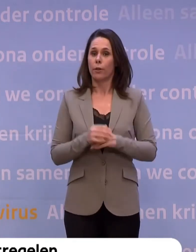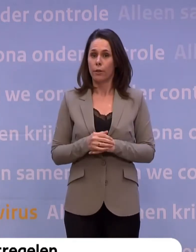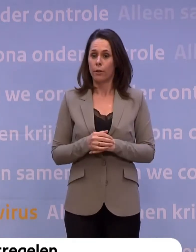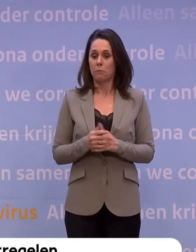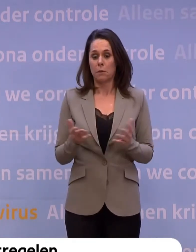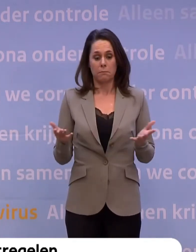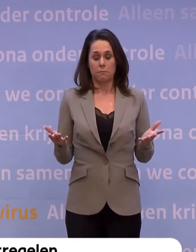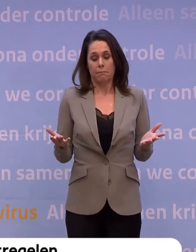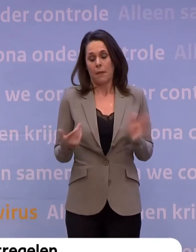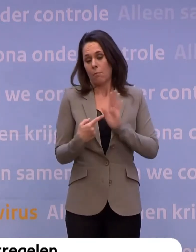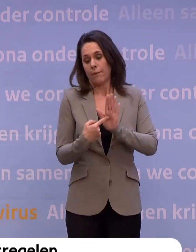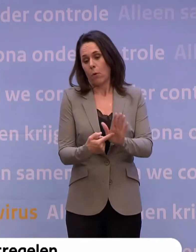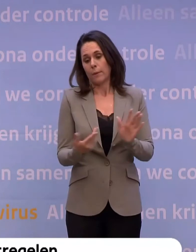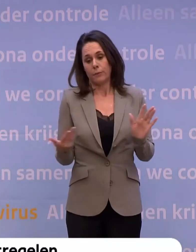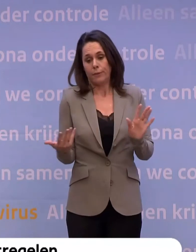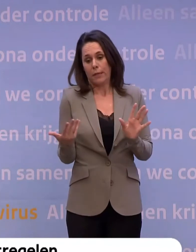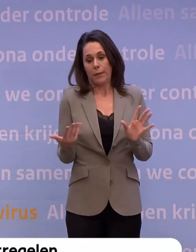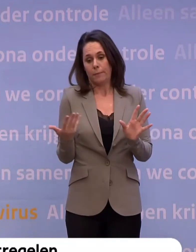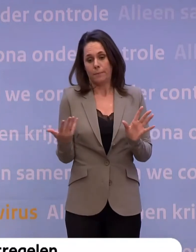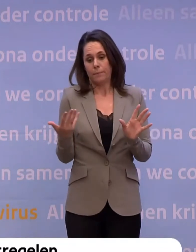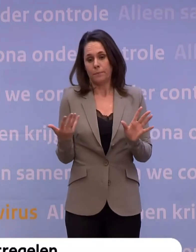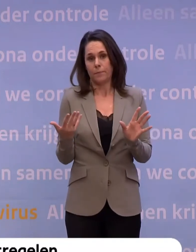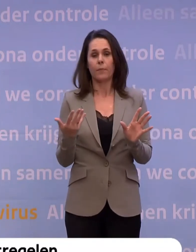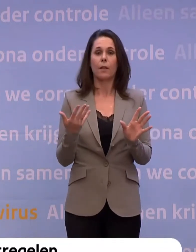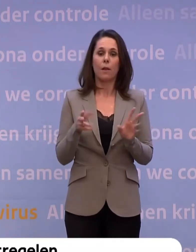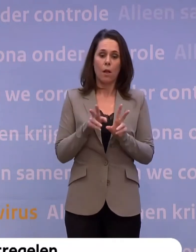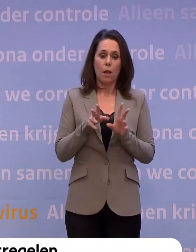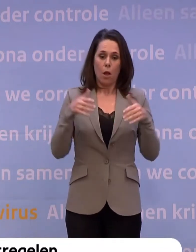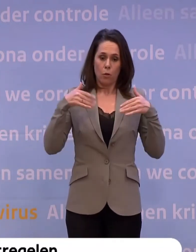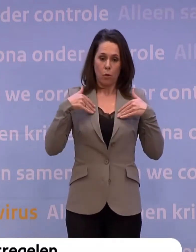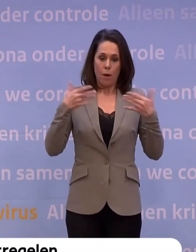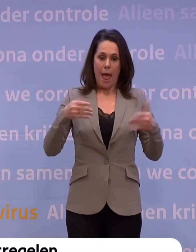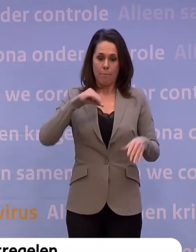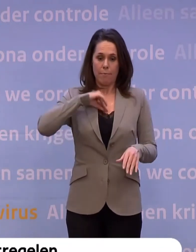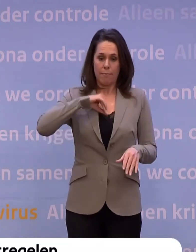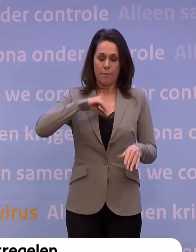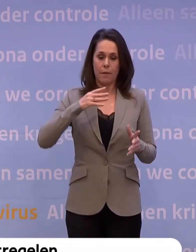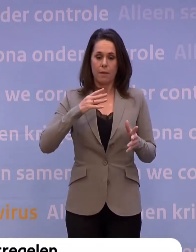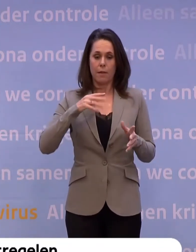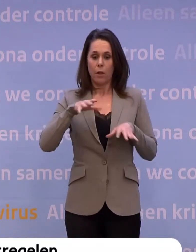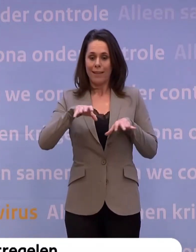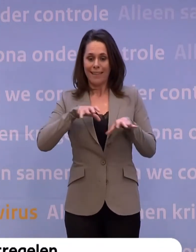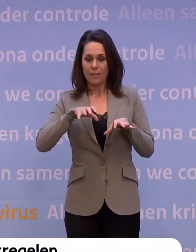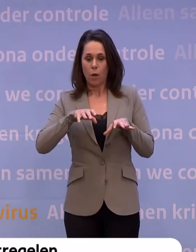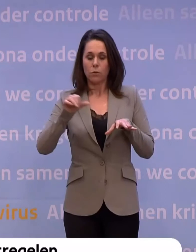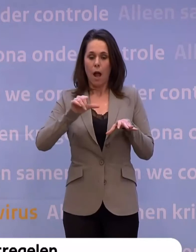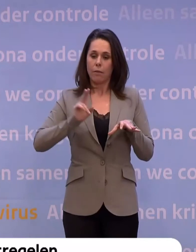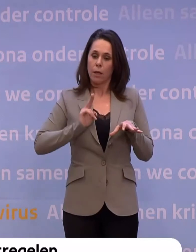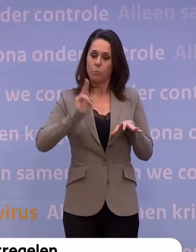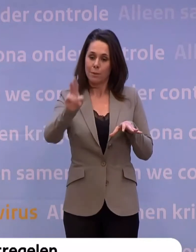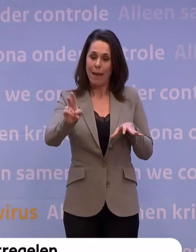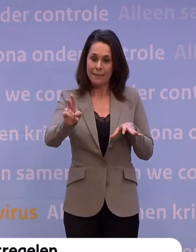blijken bijvoorbeeld COVID-19, corona te hebben... ...of daarmee ook het risico te lopen dat hij anderen heeft